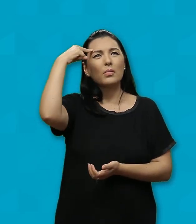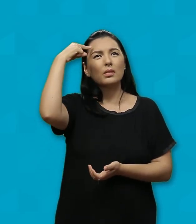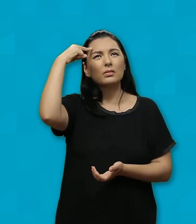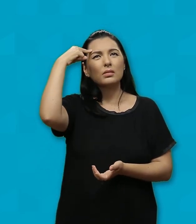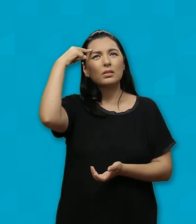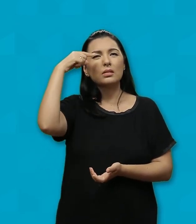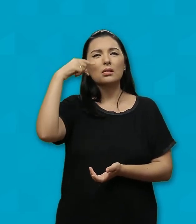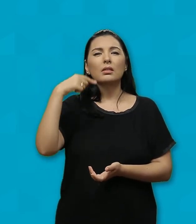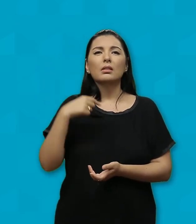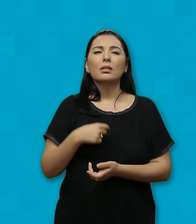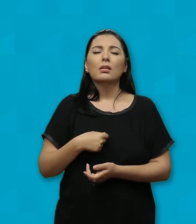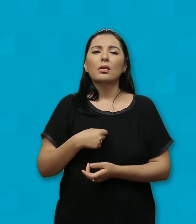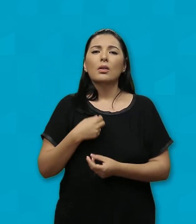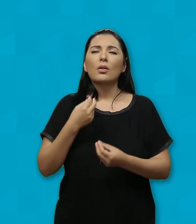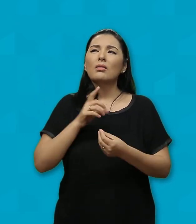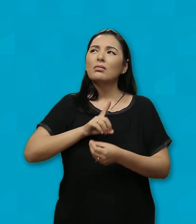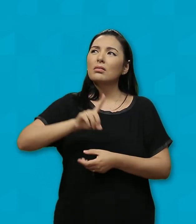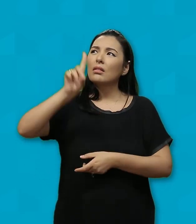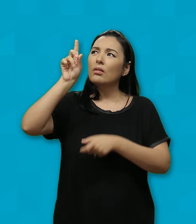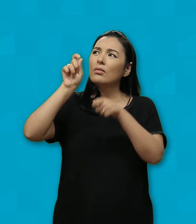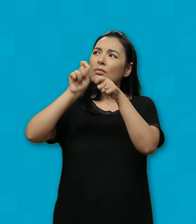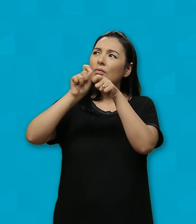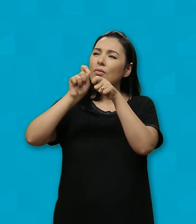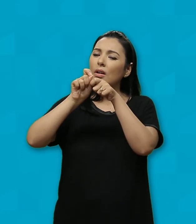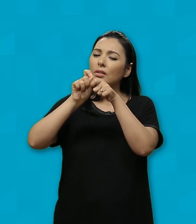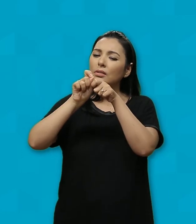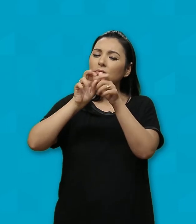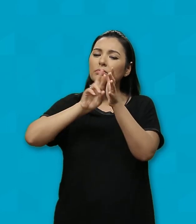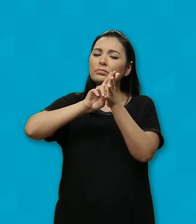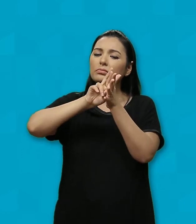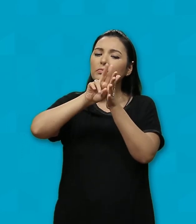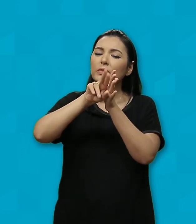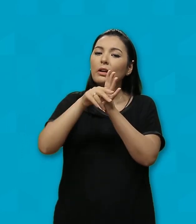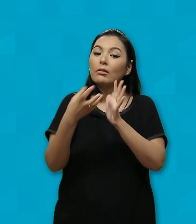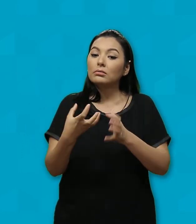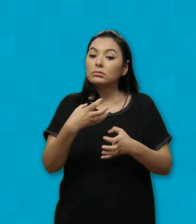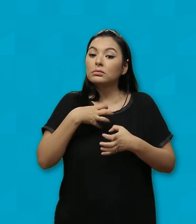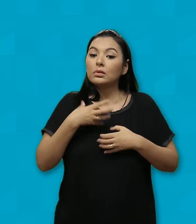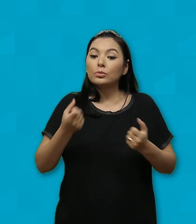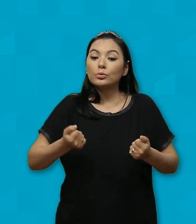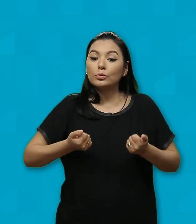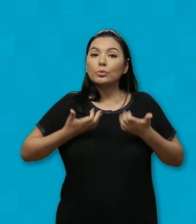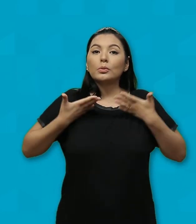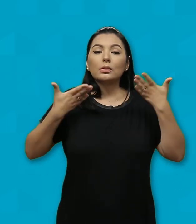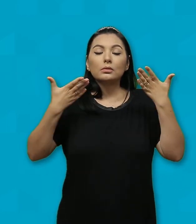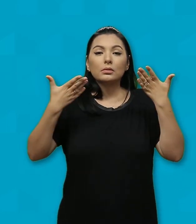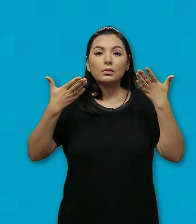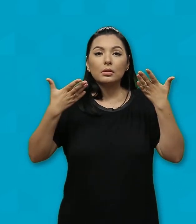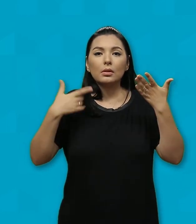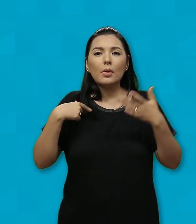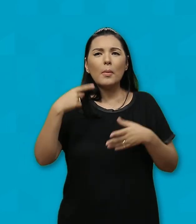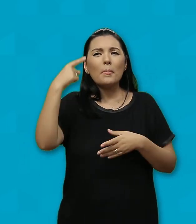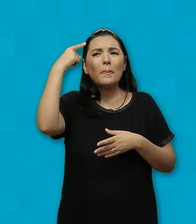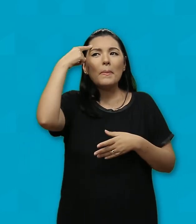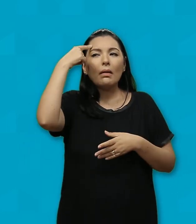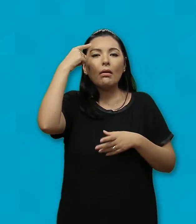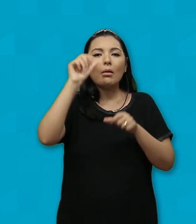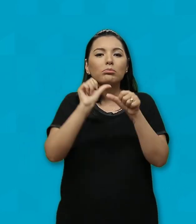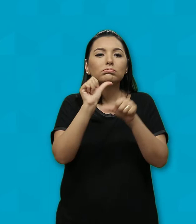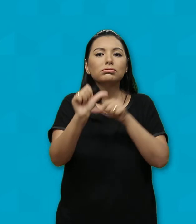perceber que Deus age no mundo de forma surpreendente Fazendo mudar nossos conceitos Toda